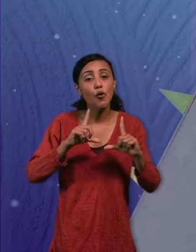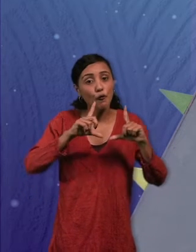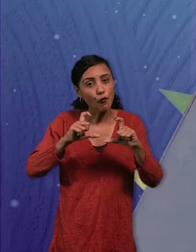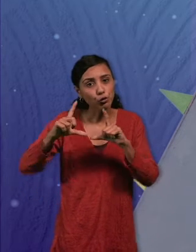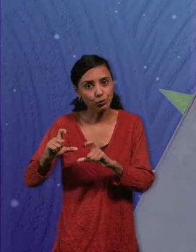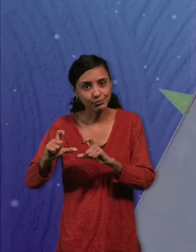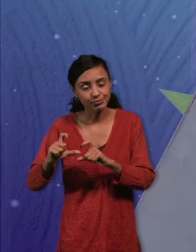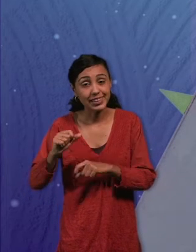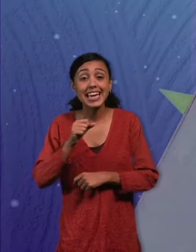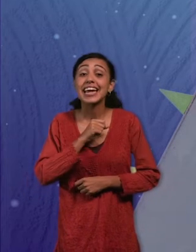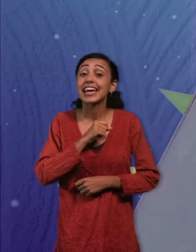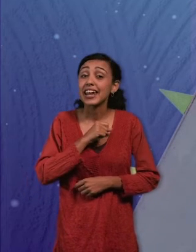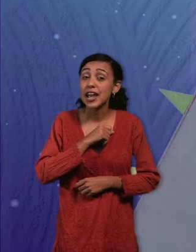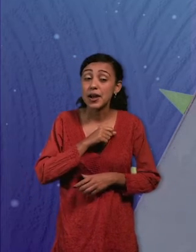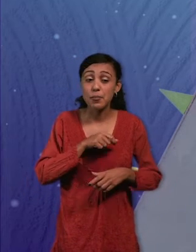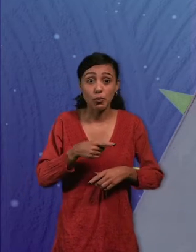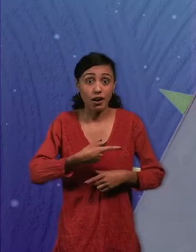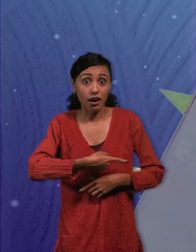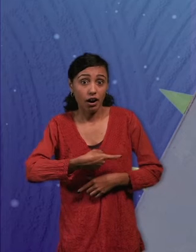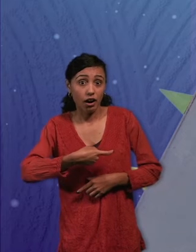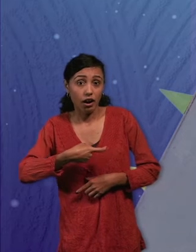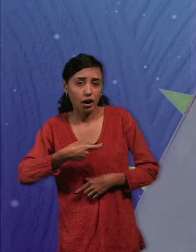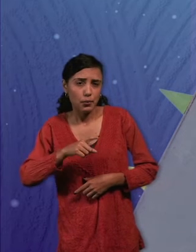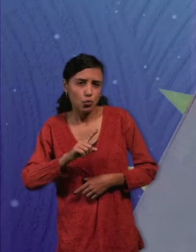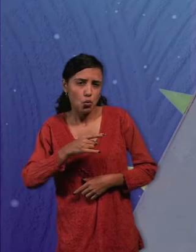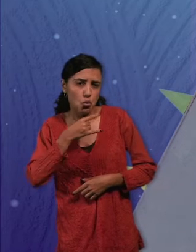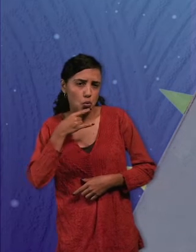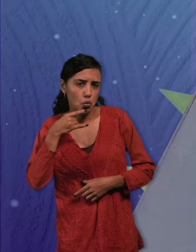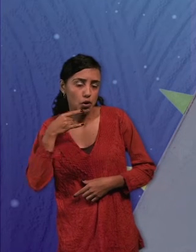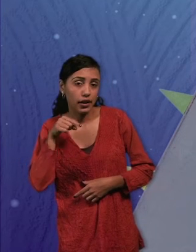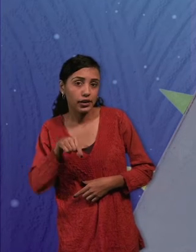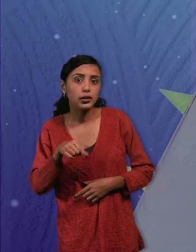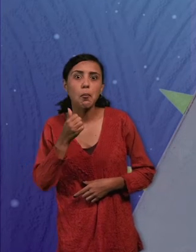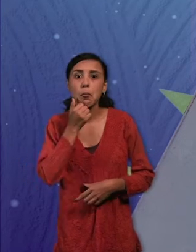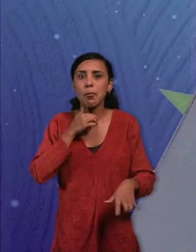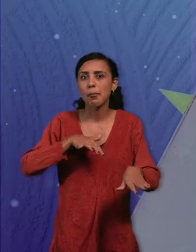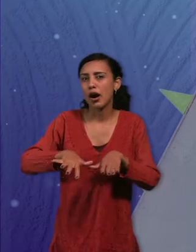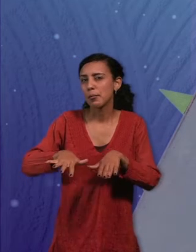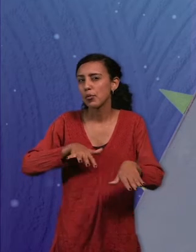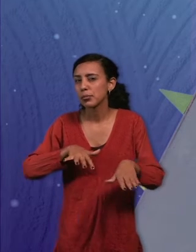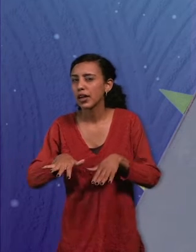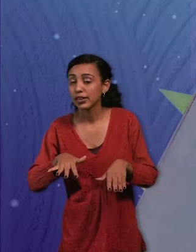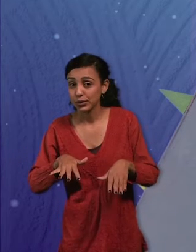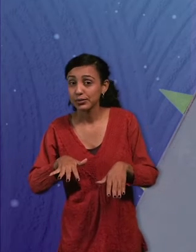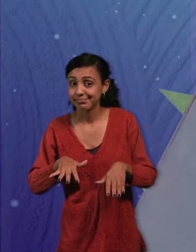Y si queremos que nuestra pieza se mueva más lento, tenemos que hacer más movimientos o animación. Necesitamos